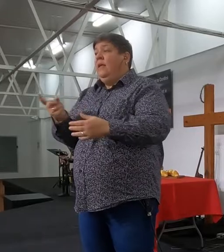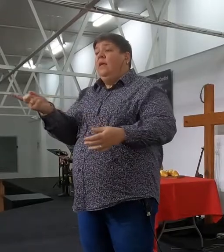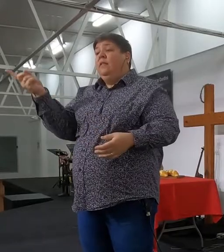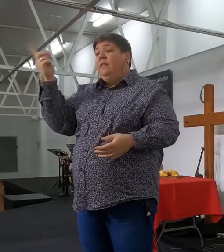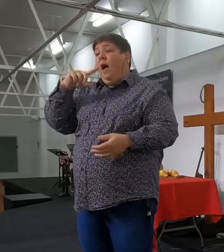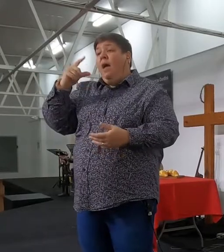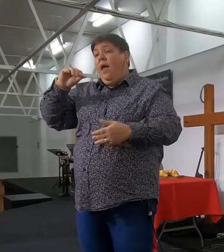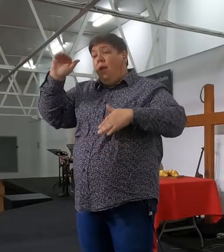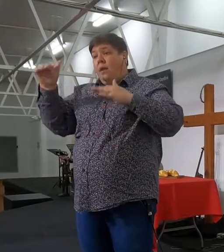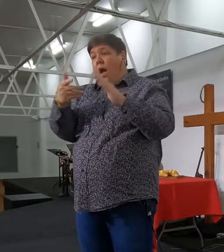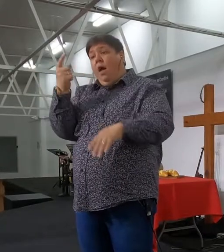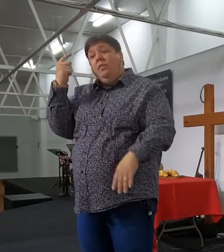dit,